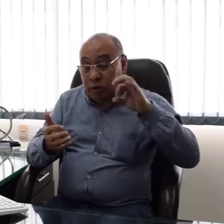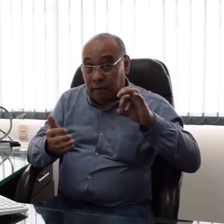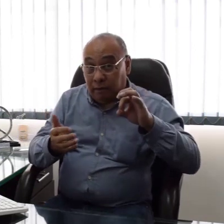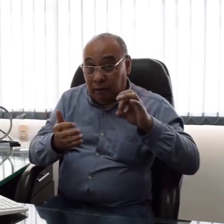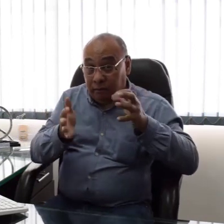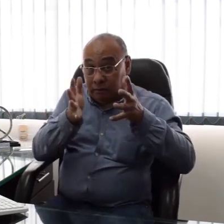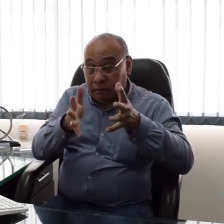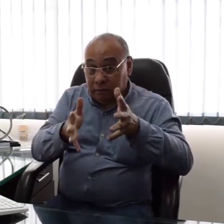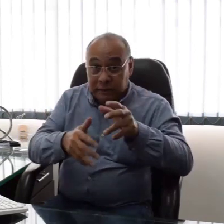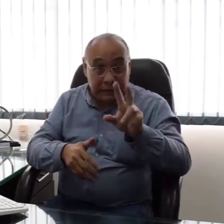señas.